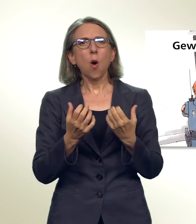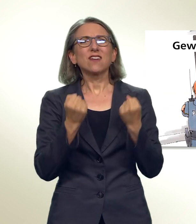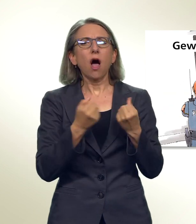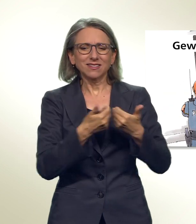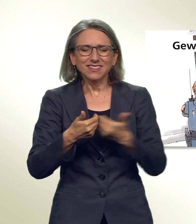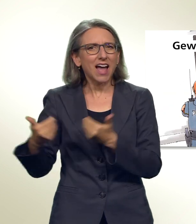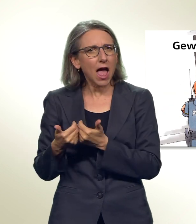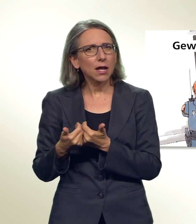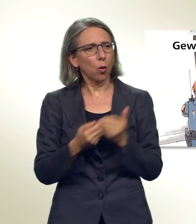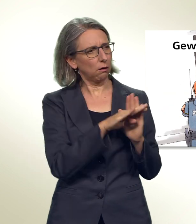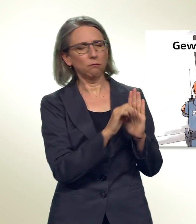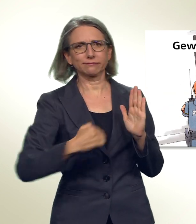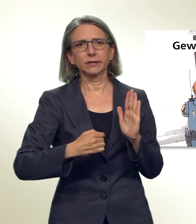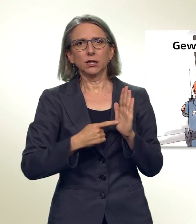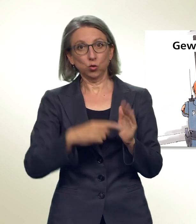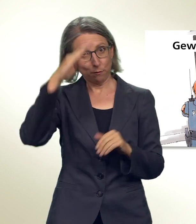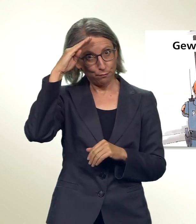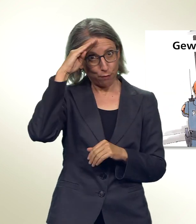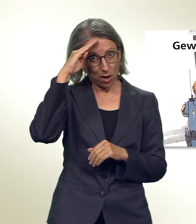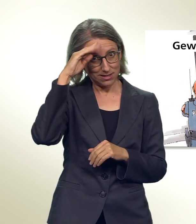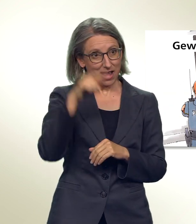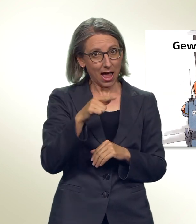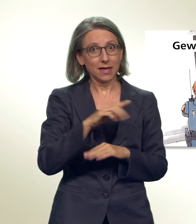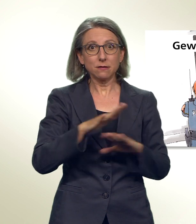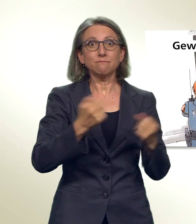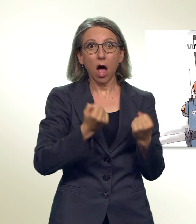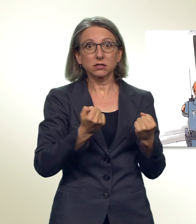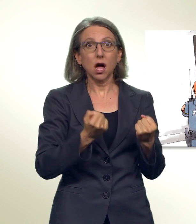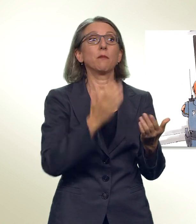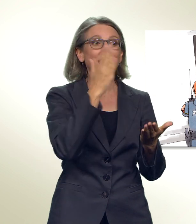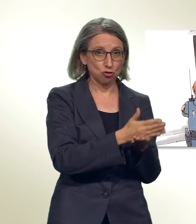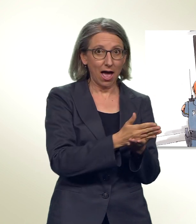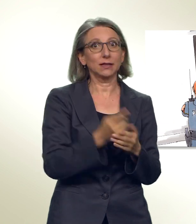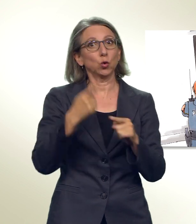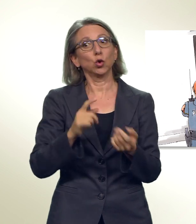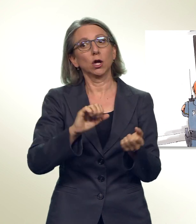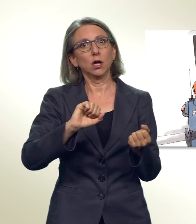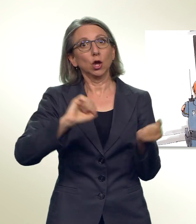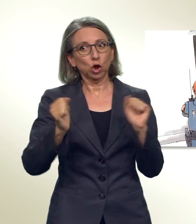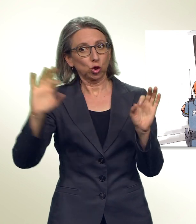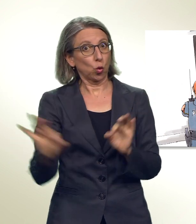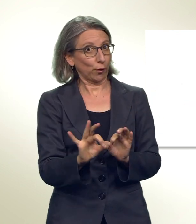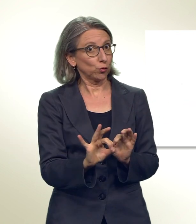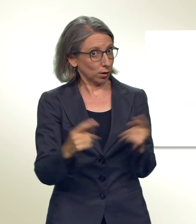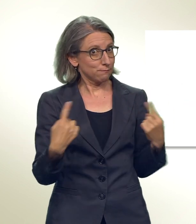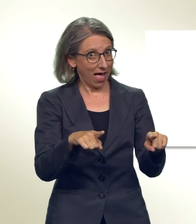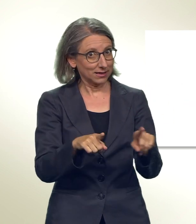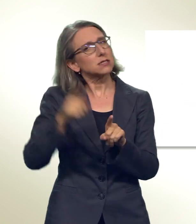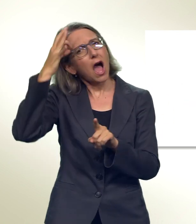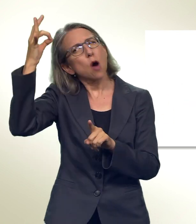Massnahmen, mit Ausnahme des Hausarrestes, sowohl anordne wie auch durchführe. Die vorgesehenen Massnahmen